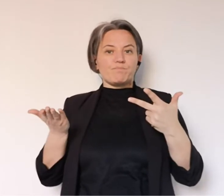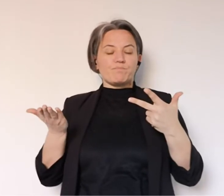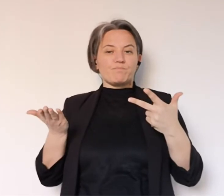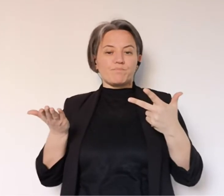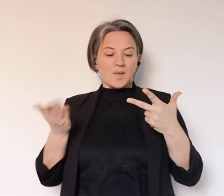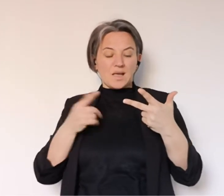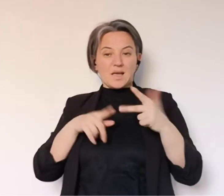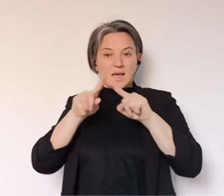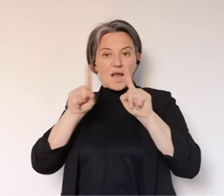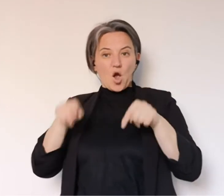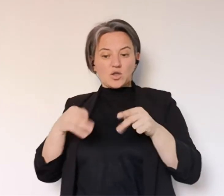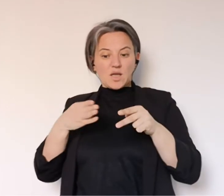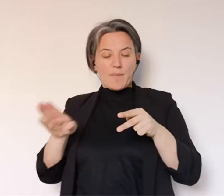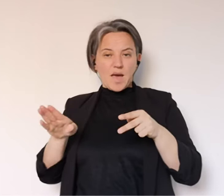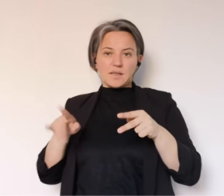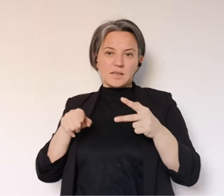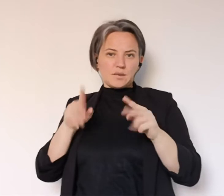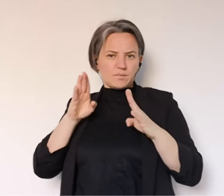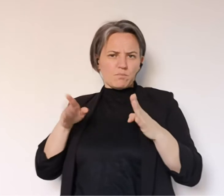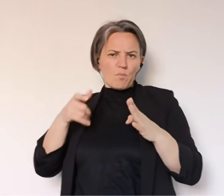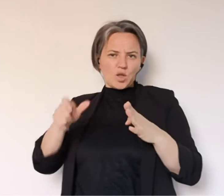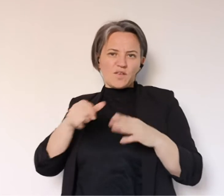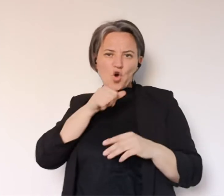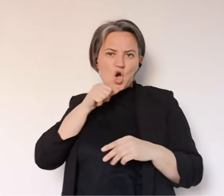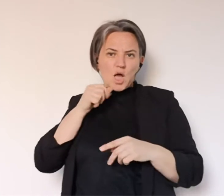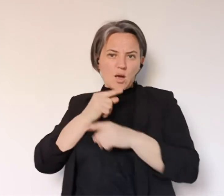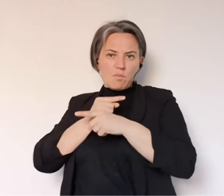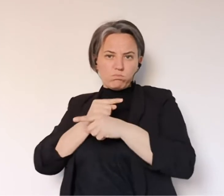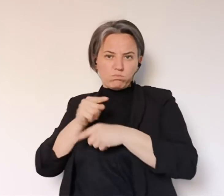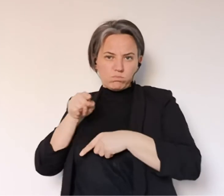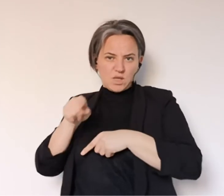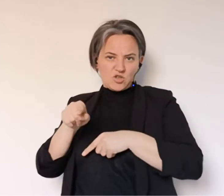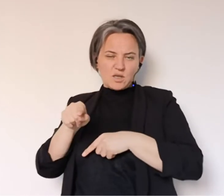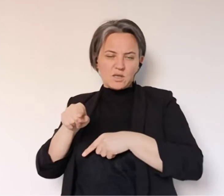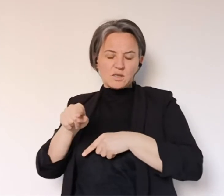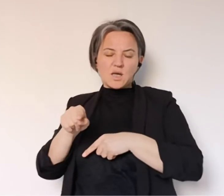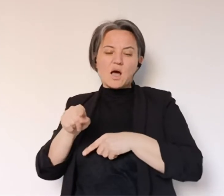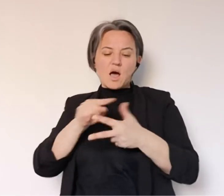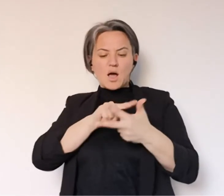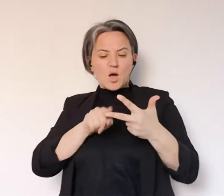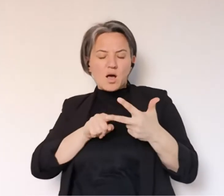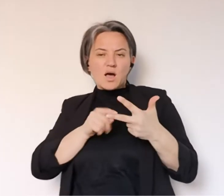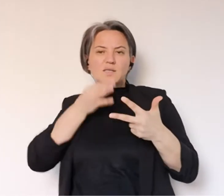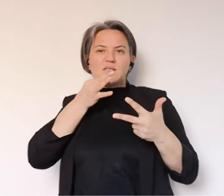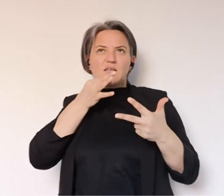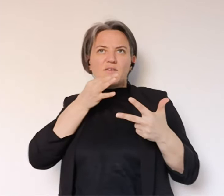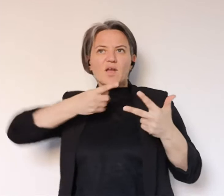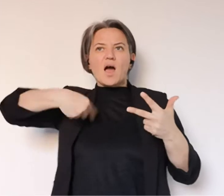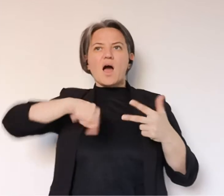di esercizi considerati, diciamo così, necessari